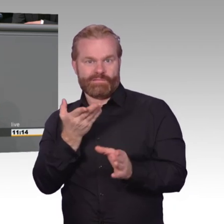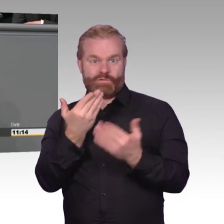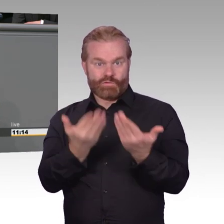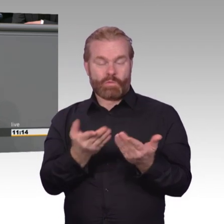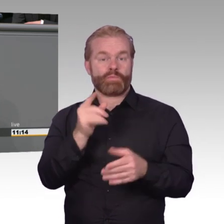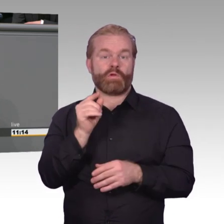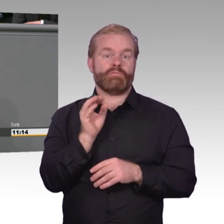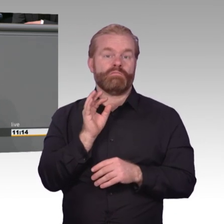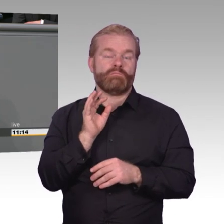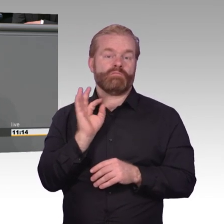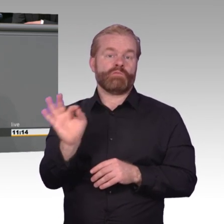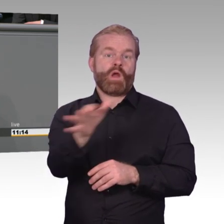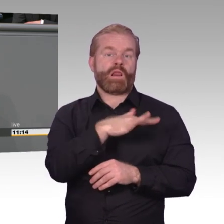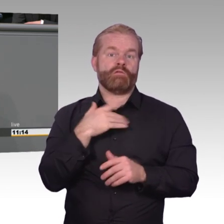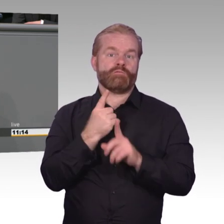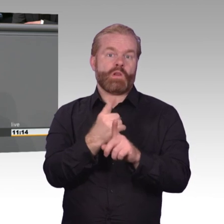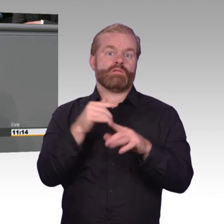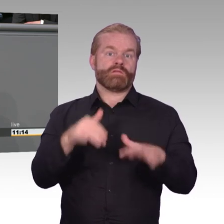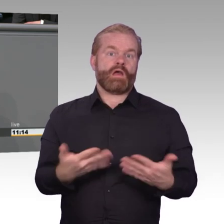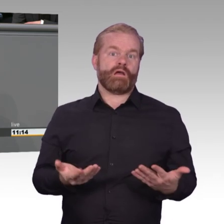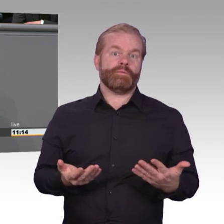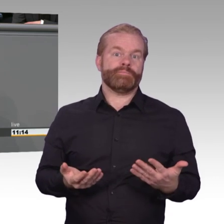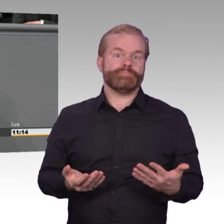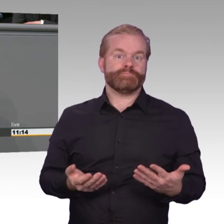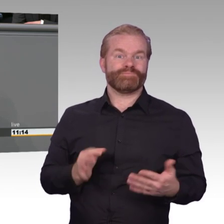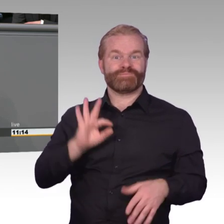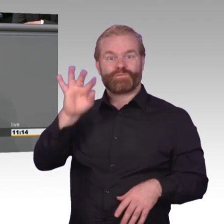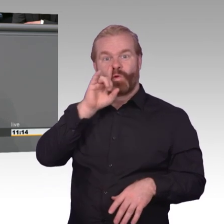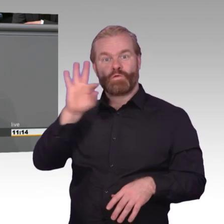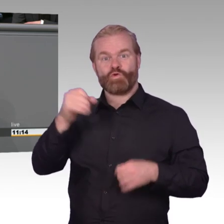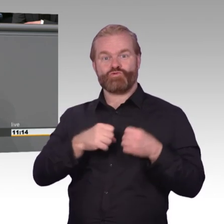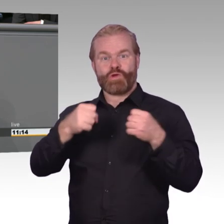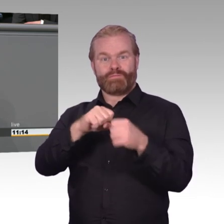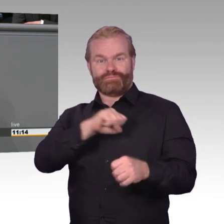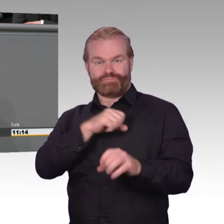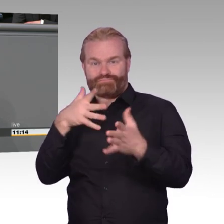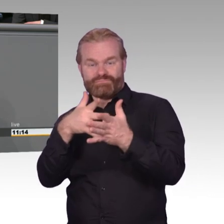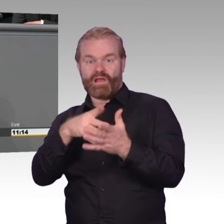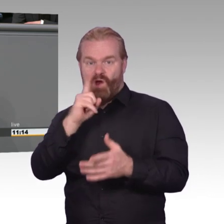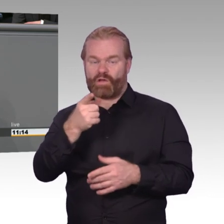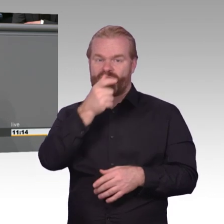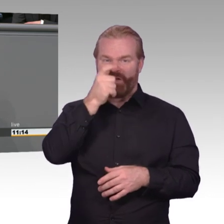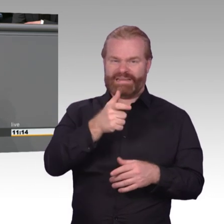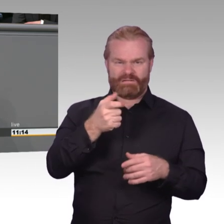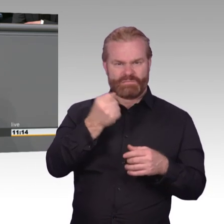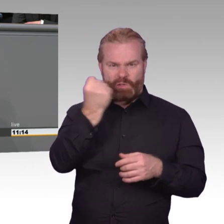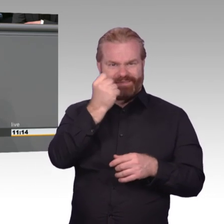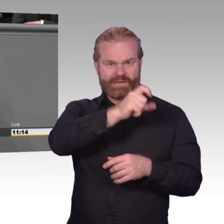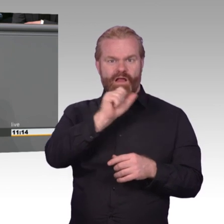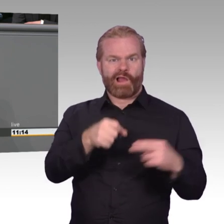verurteilen und sich nicht an digitalen Grau oder Schwarzmärkten für Sicherheitslücken zu beteiligen. Und drittens, Sicherheitslücken